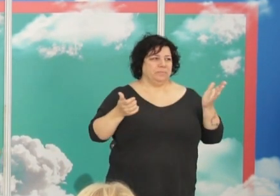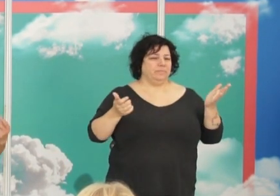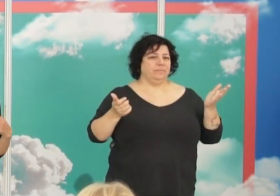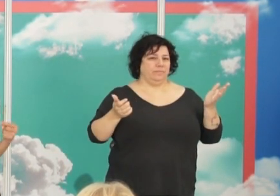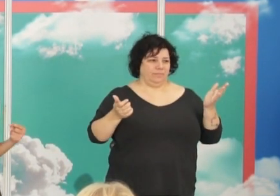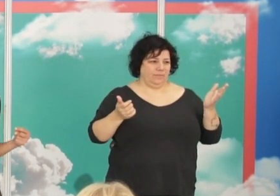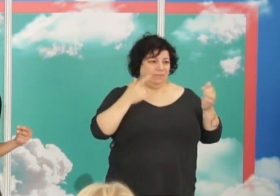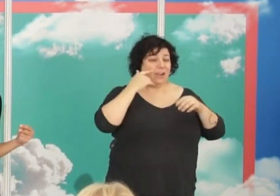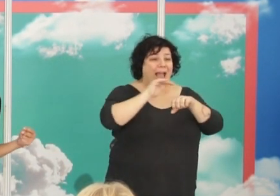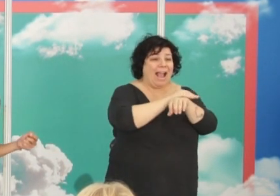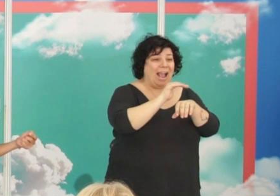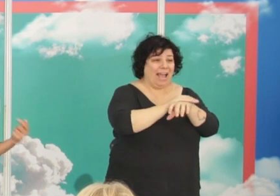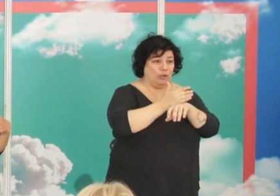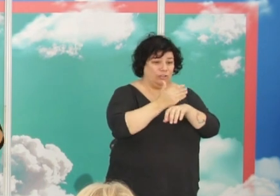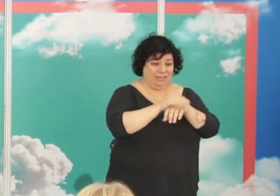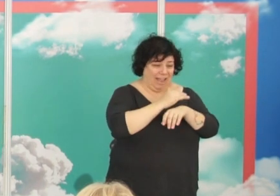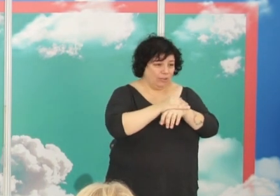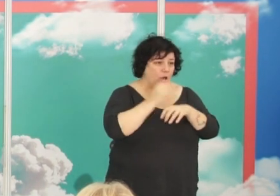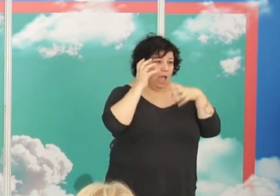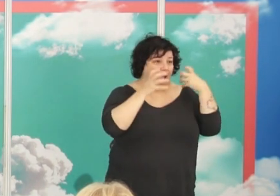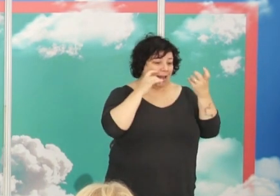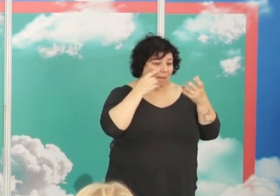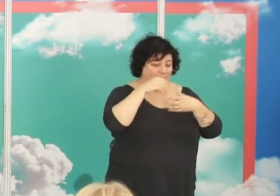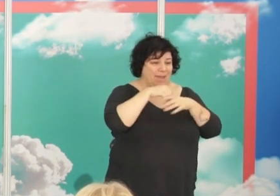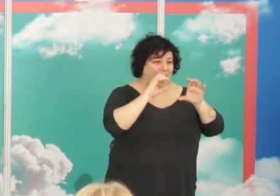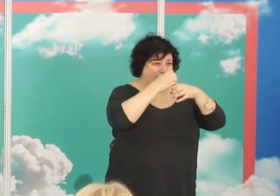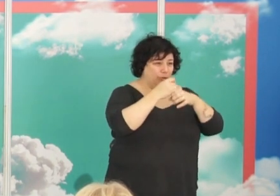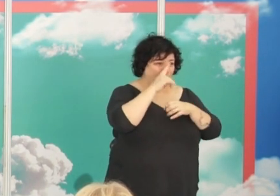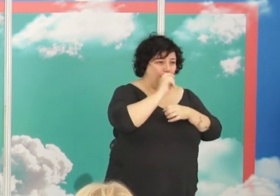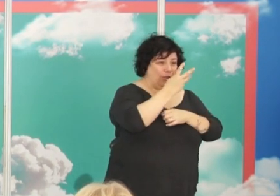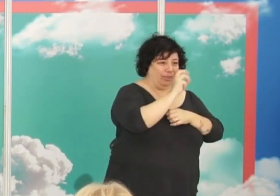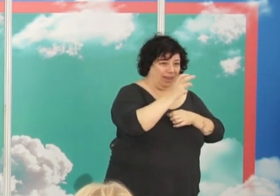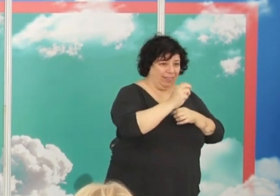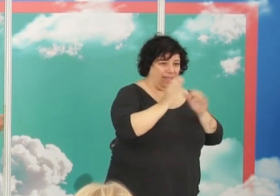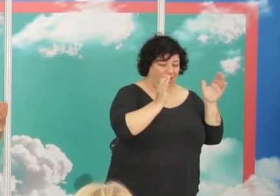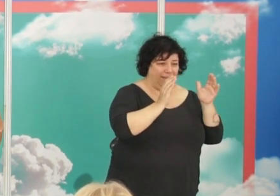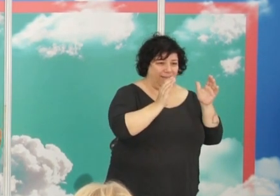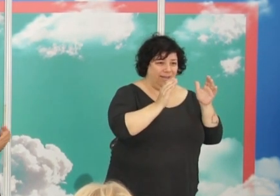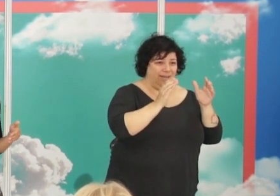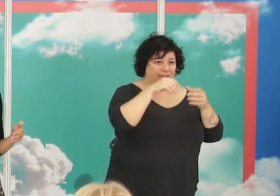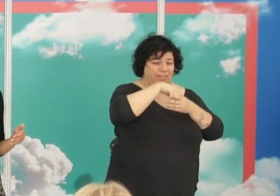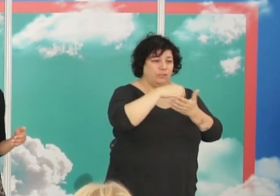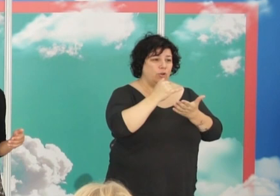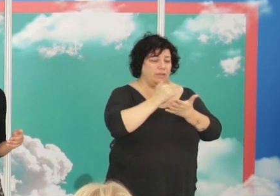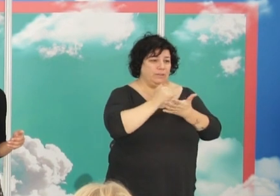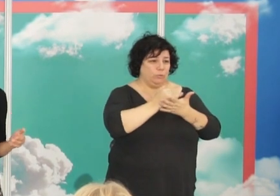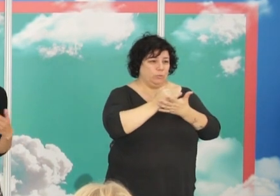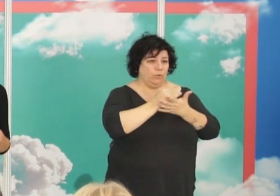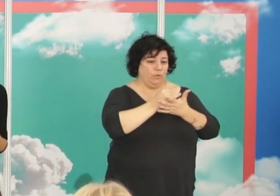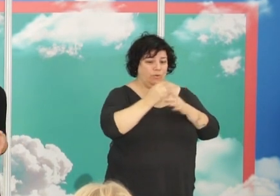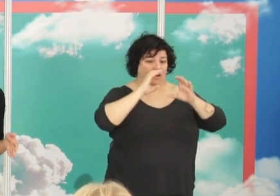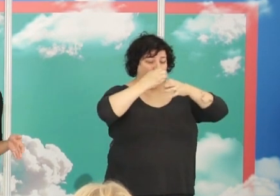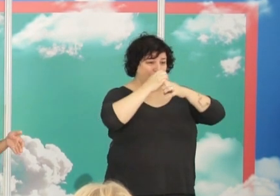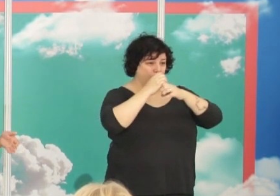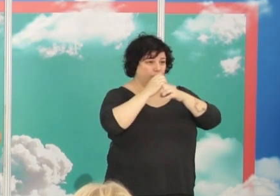los gatos eran animales de laboratorio en los años 30, en el Instituto de, en el